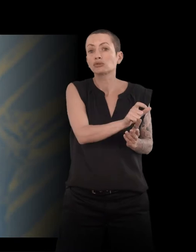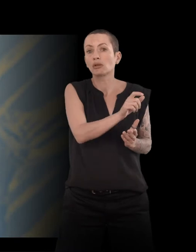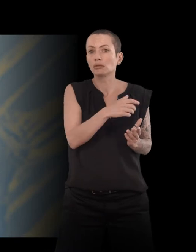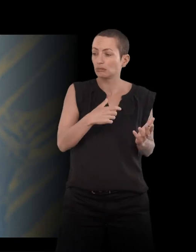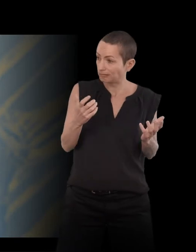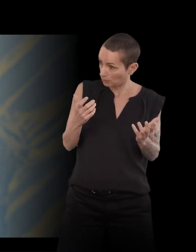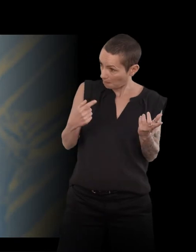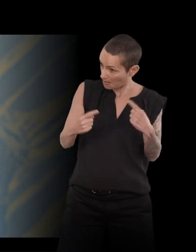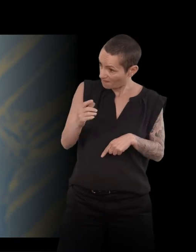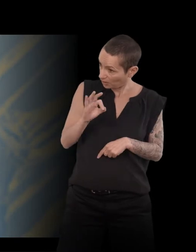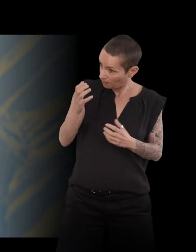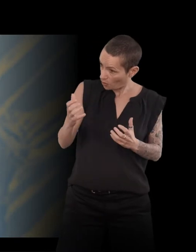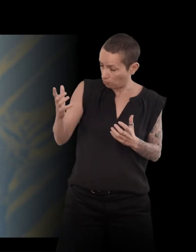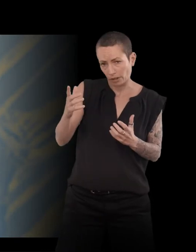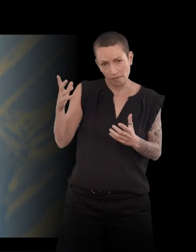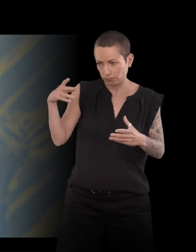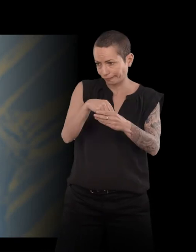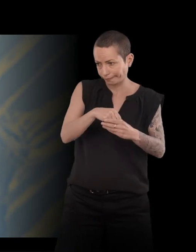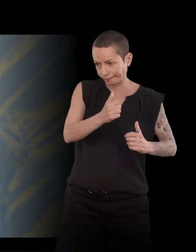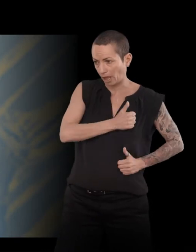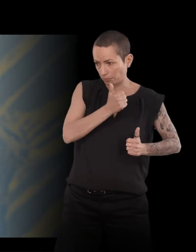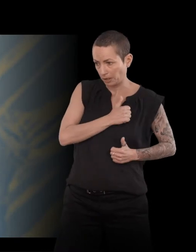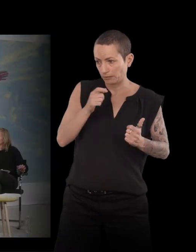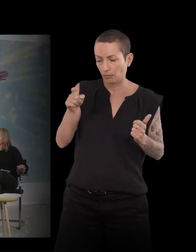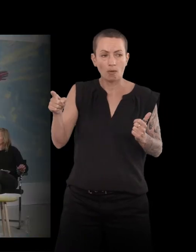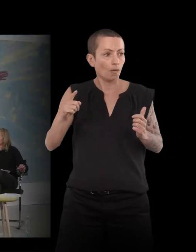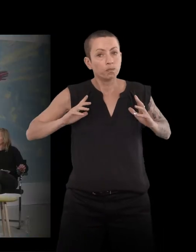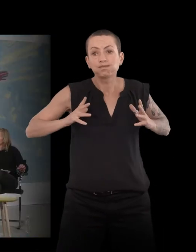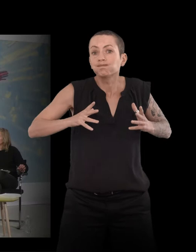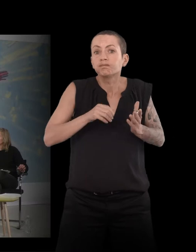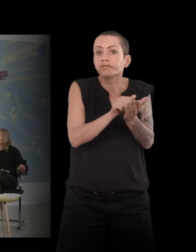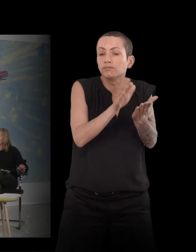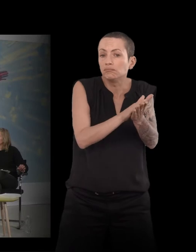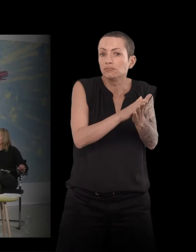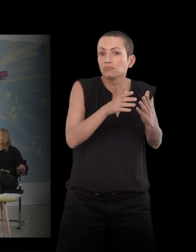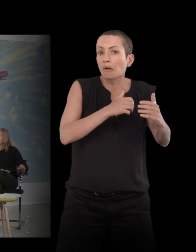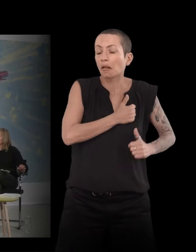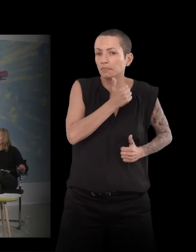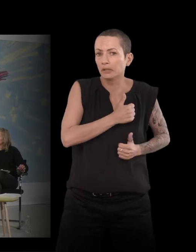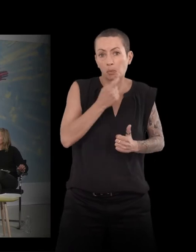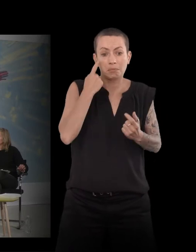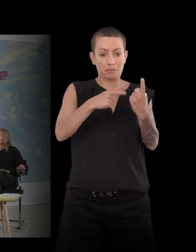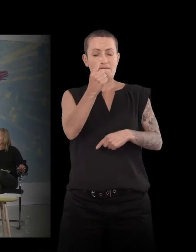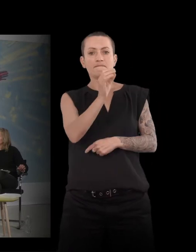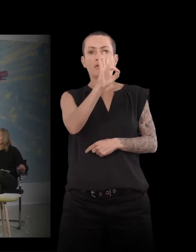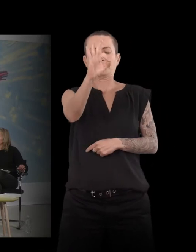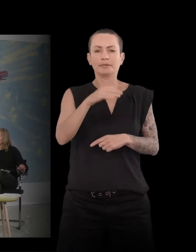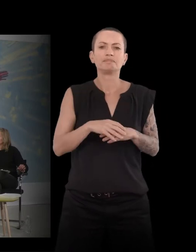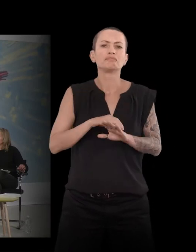étrangère. Alors, il s'engageait dans la religion étrangère. Et puis, il a dû être humilié, vous ne sais pas quoi. Il a